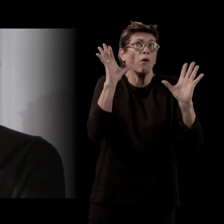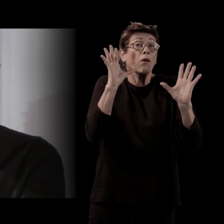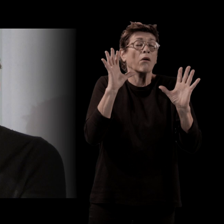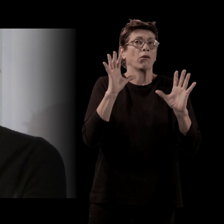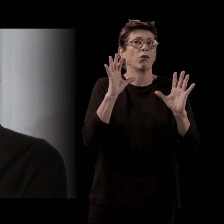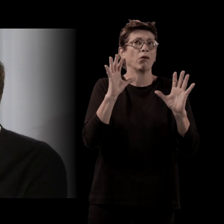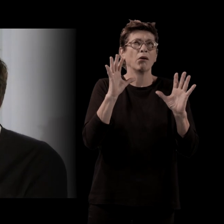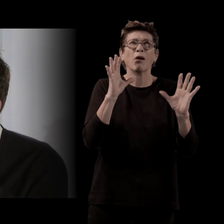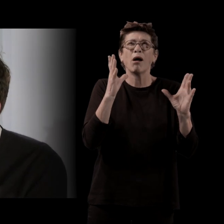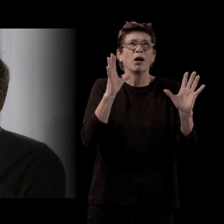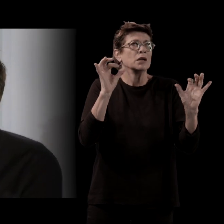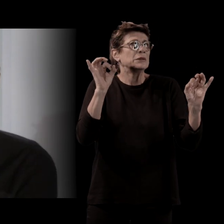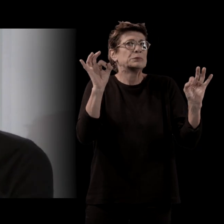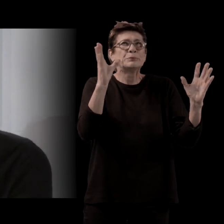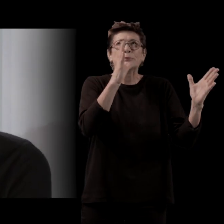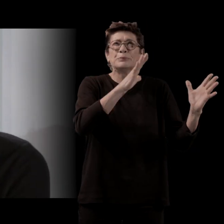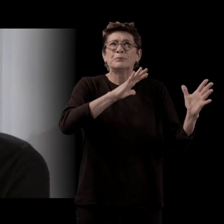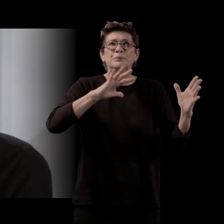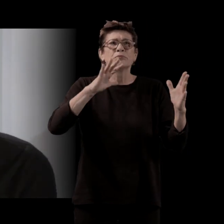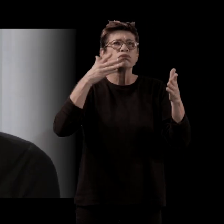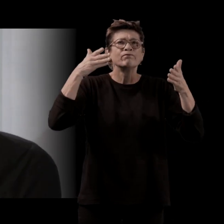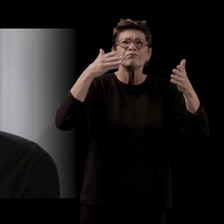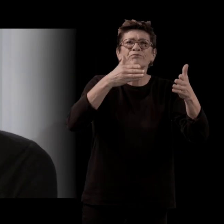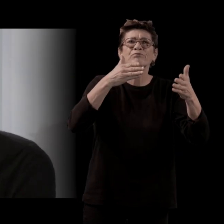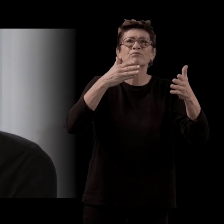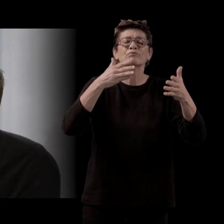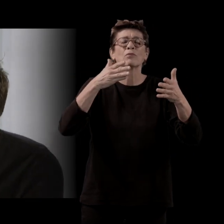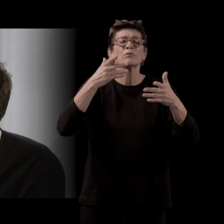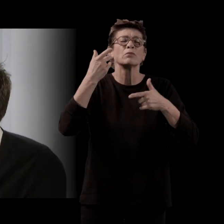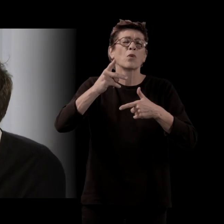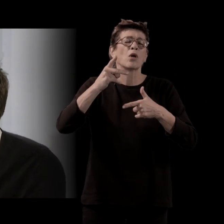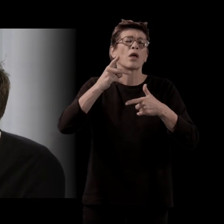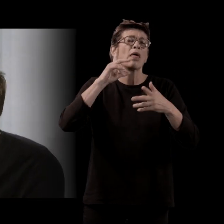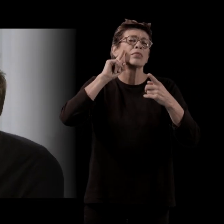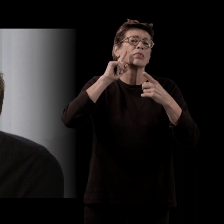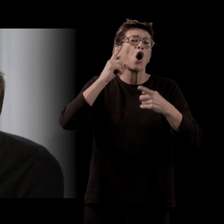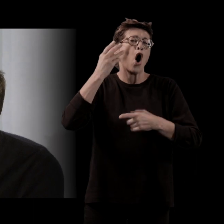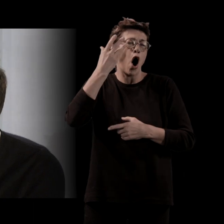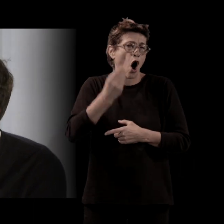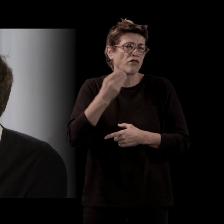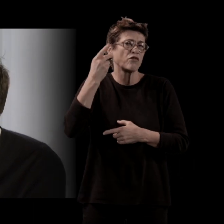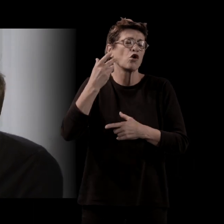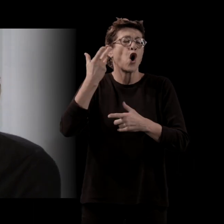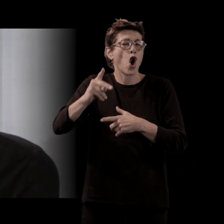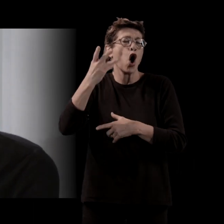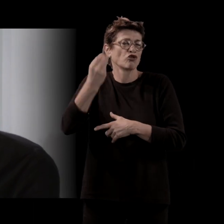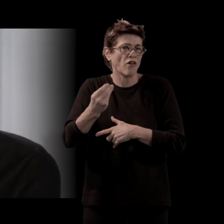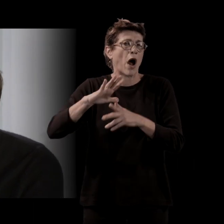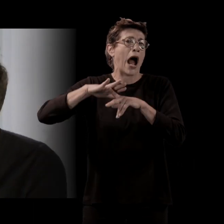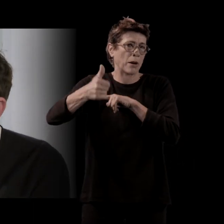C'était très anglais sur l'adolescence de leurs enfants, tout le thème de l'adolescence de leurs enfants après eux et l'éveil des sens. Et